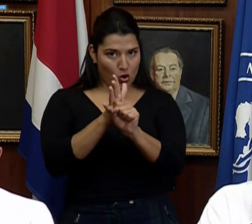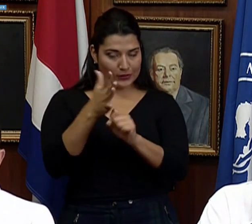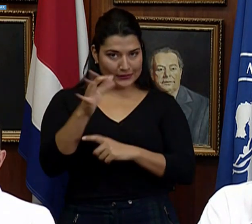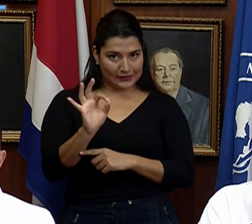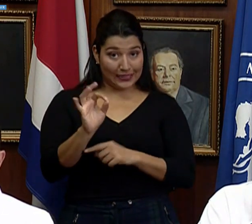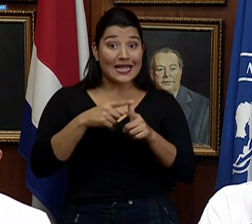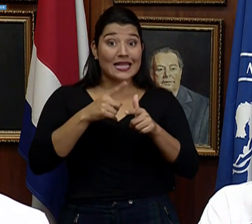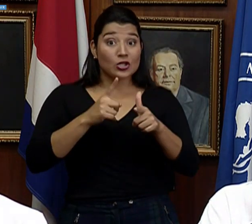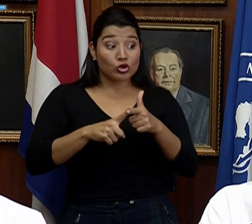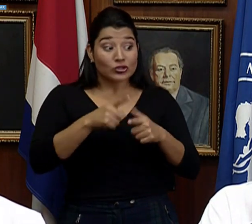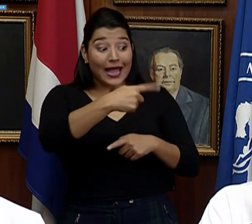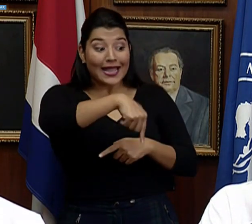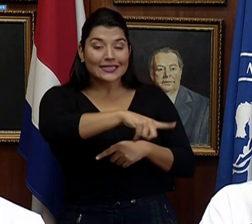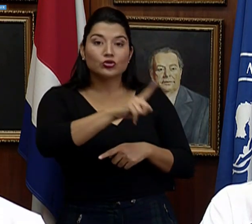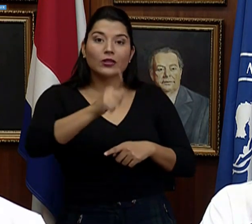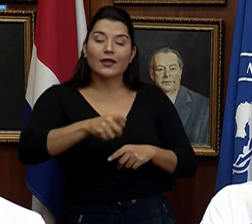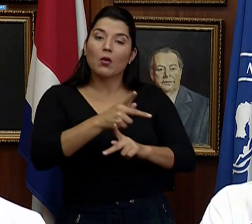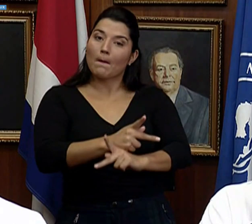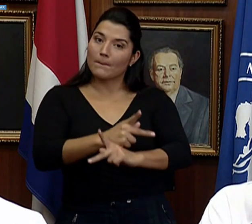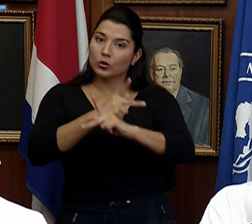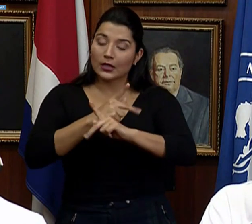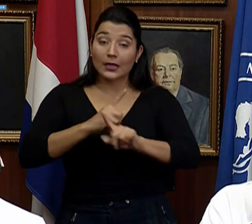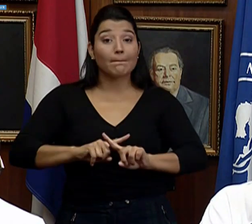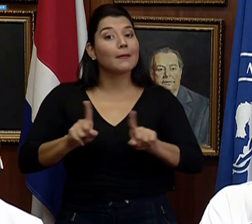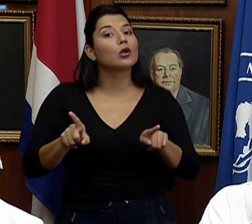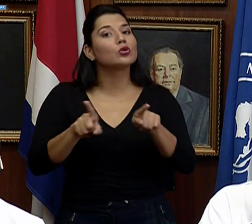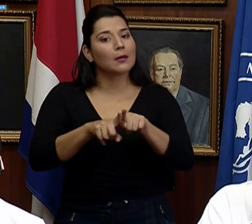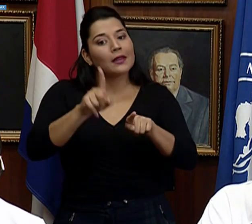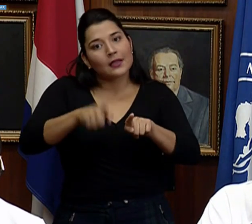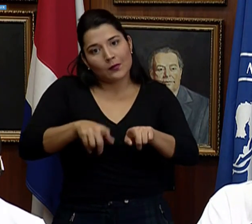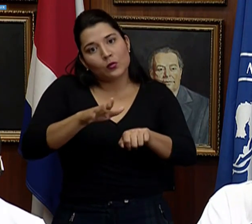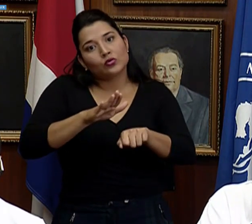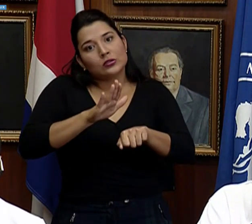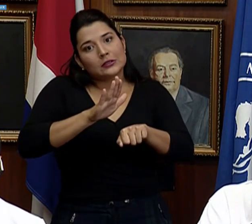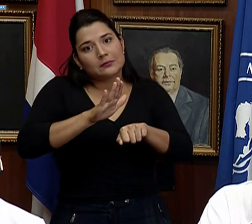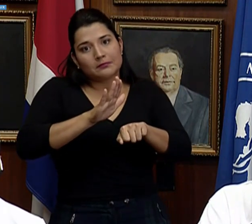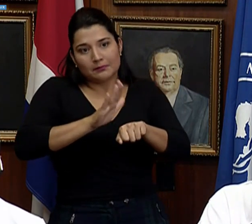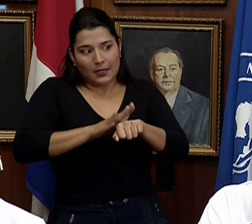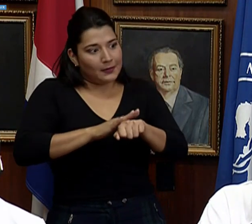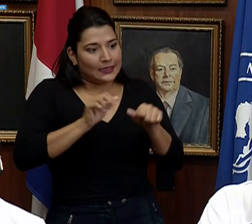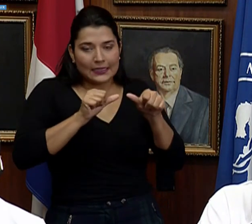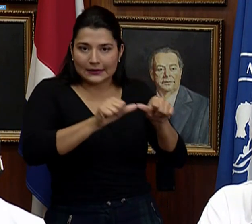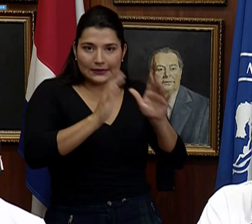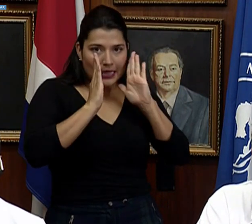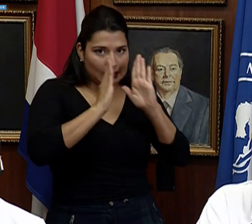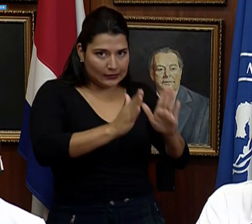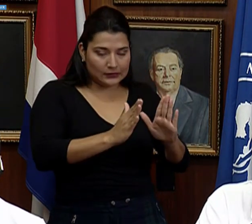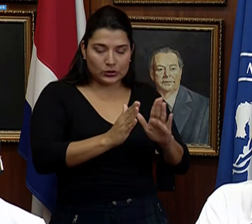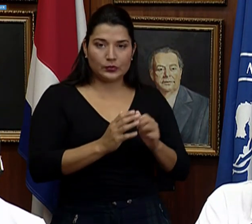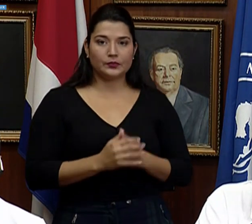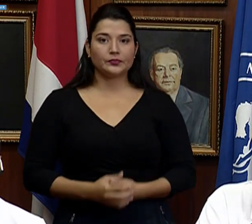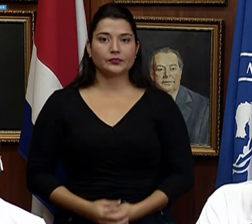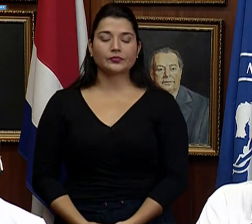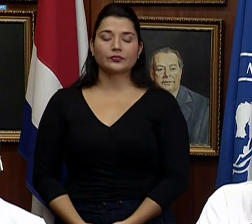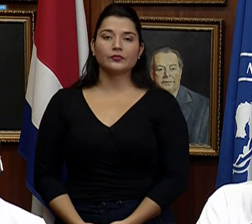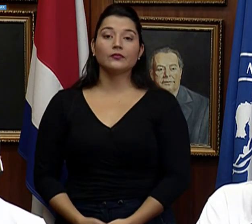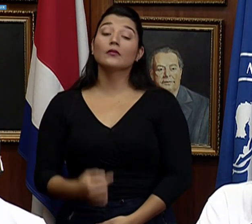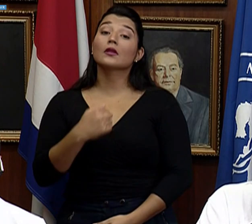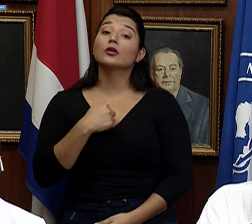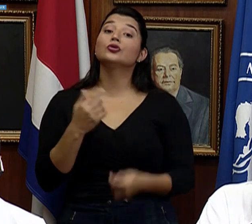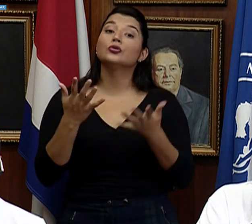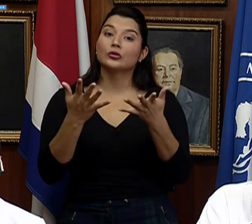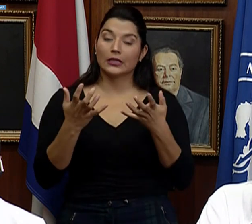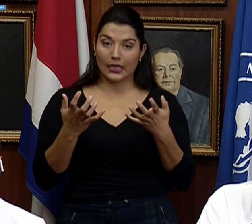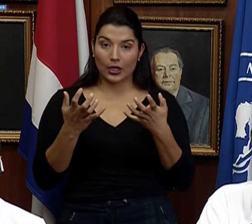a esos pacientes pero también hay que garantizarles que continúen con sus esquemas de quimioterapia. Yo quisiera